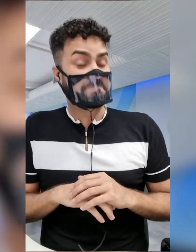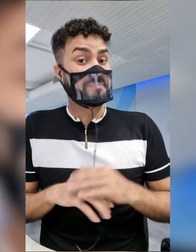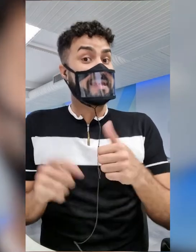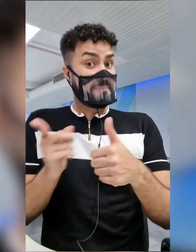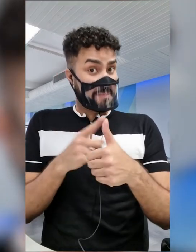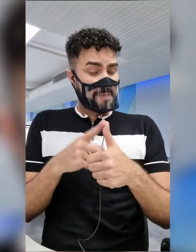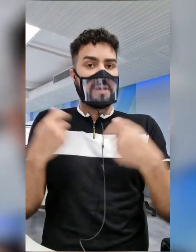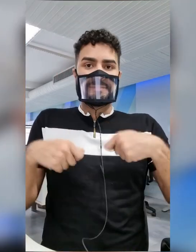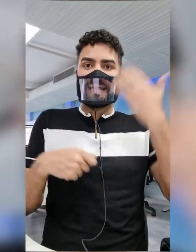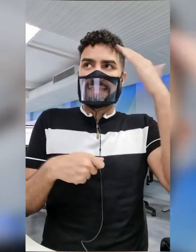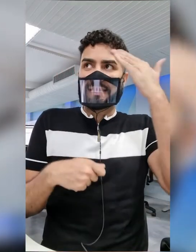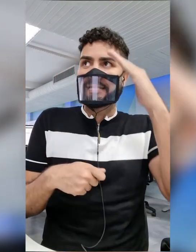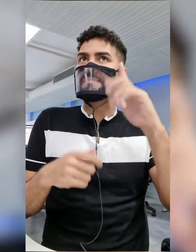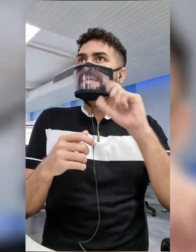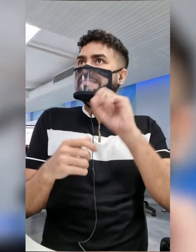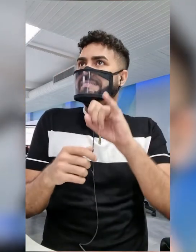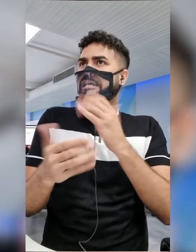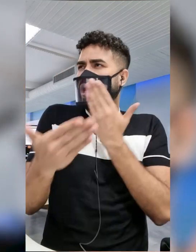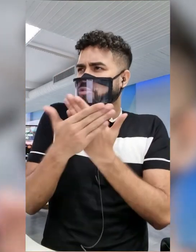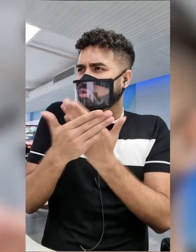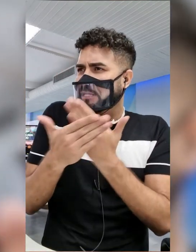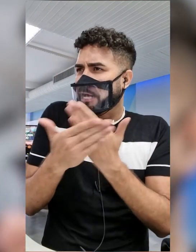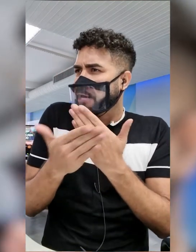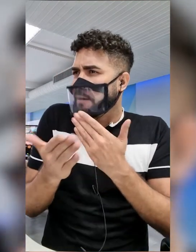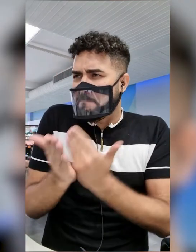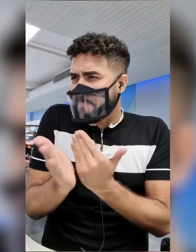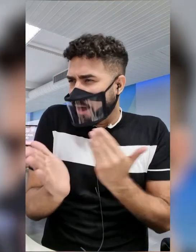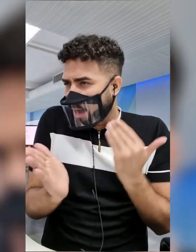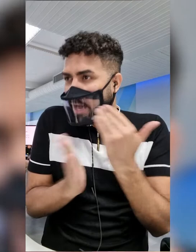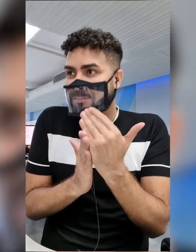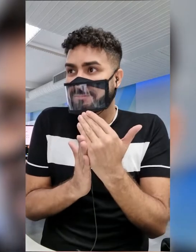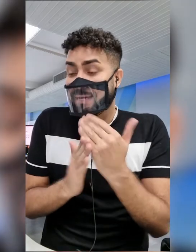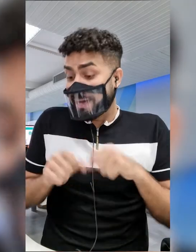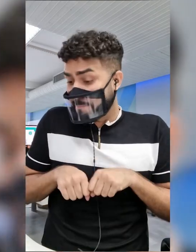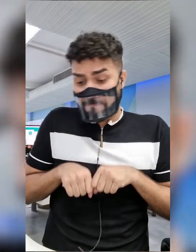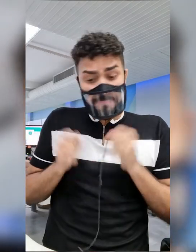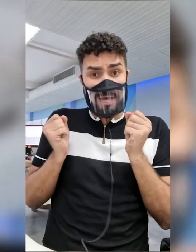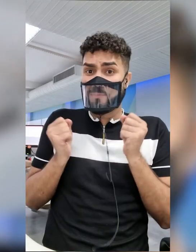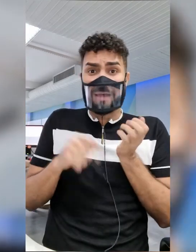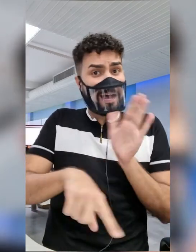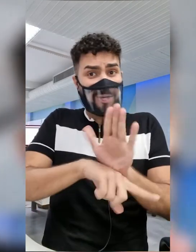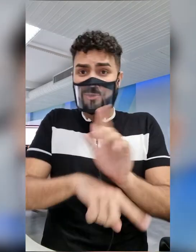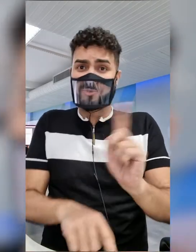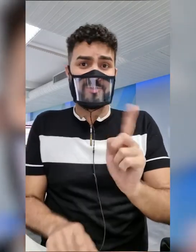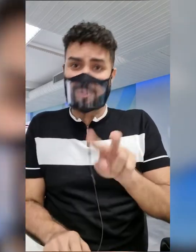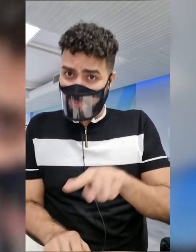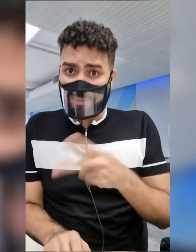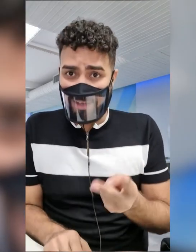Primeiro, é preciso entender que exagerar na rotina de estudos pode atrapalhar mais do que ajudar, principalmente